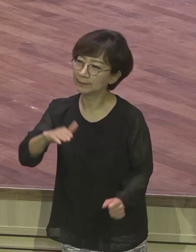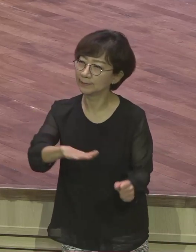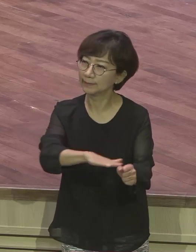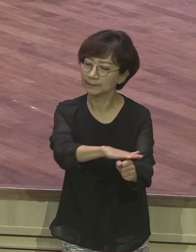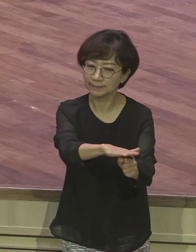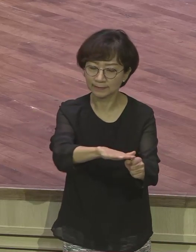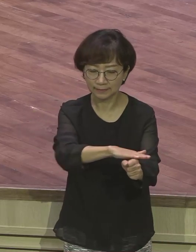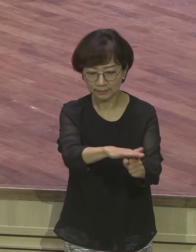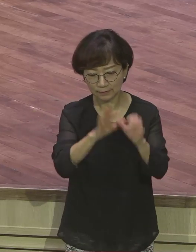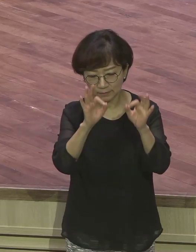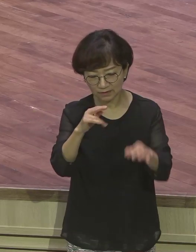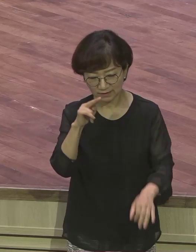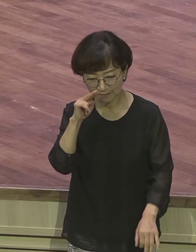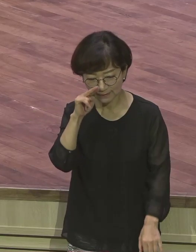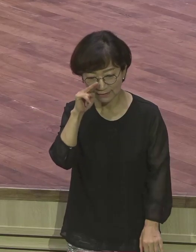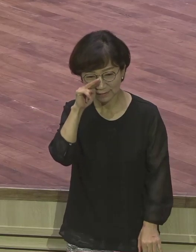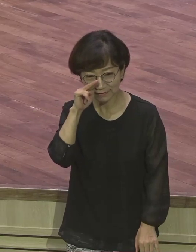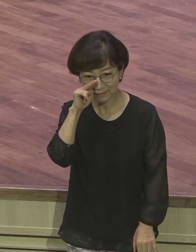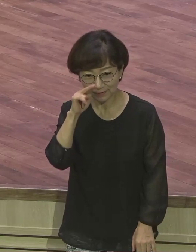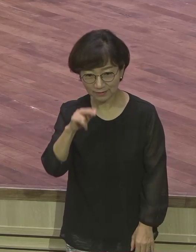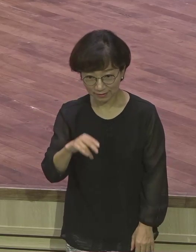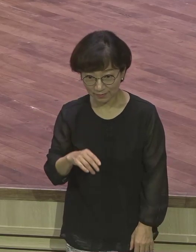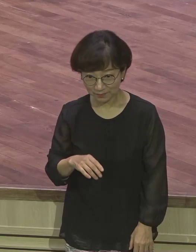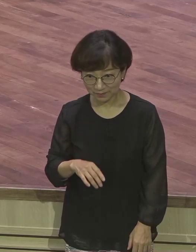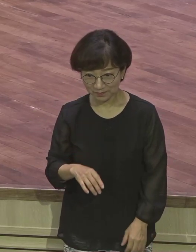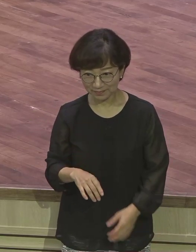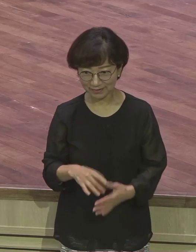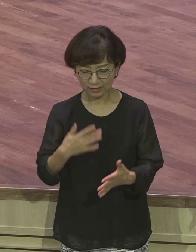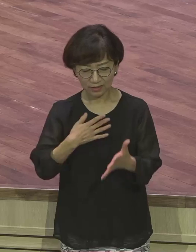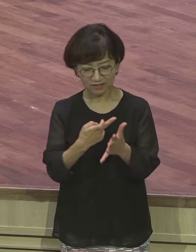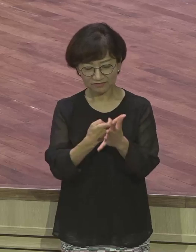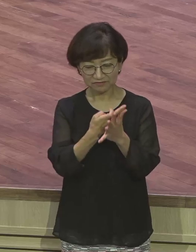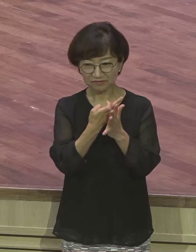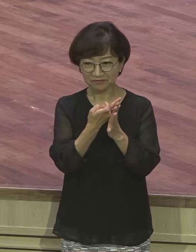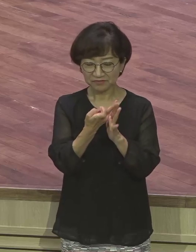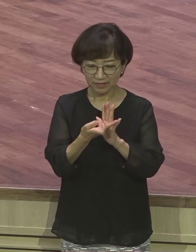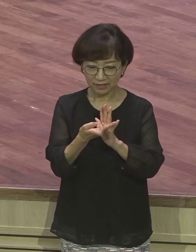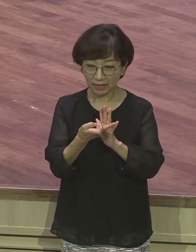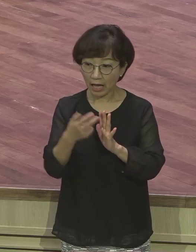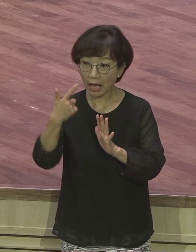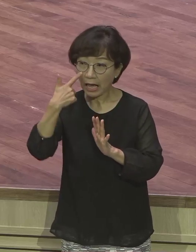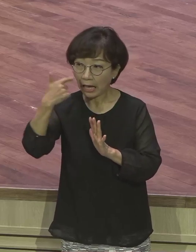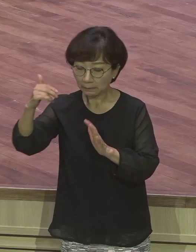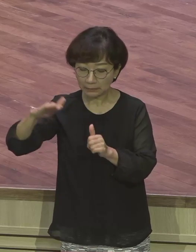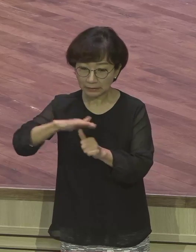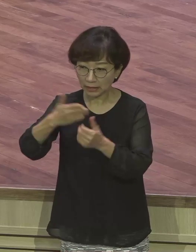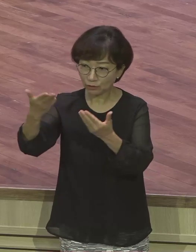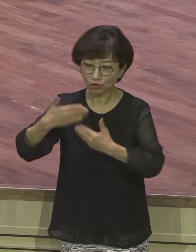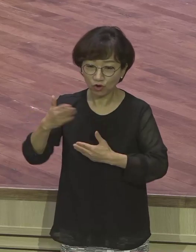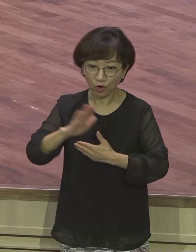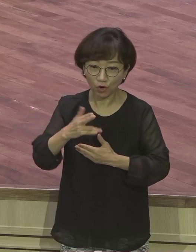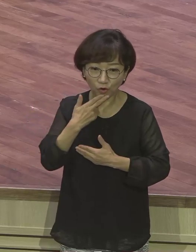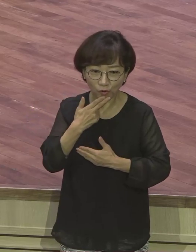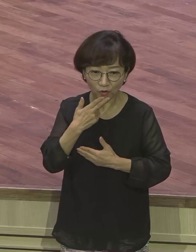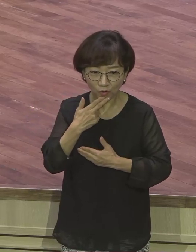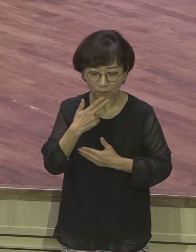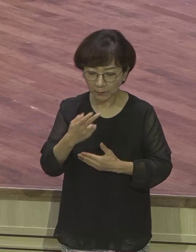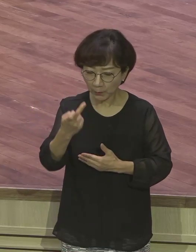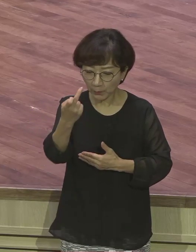말 요셉 자기들은 완전히 이거 뭐 정말 잉낙동과 오리알이야 그러니까 늘 섭섭한 마음을 늘 가지고 있었어요. 왜